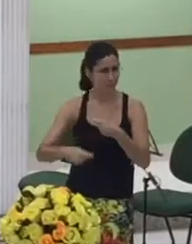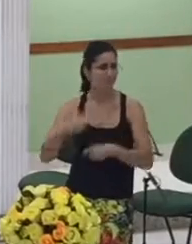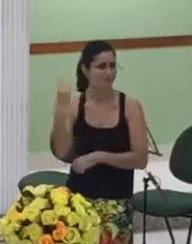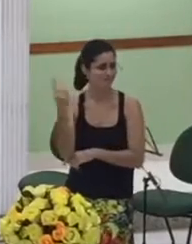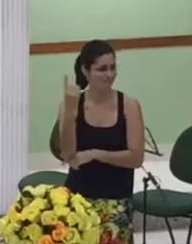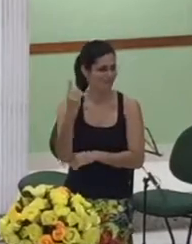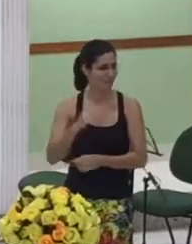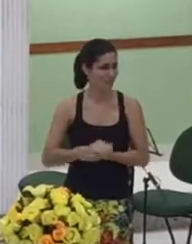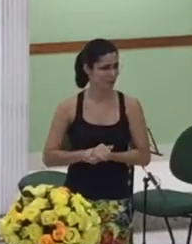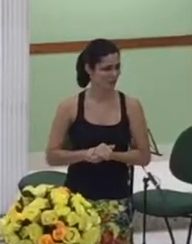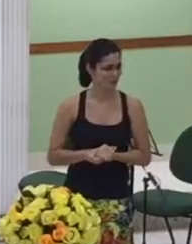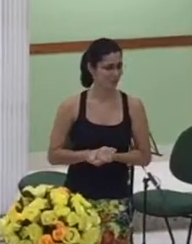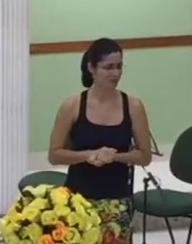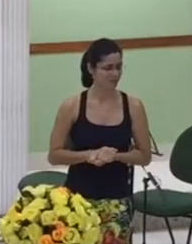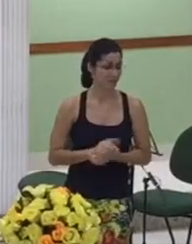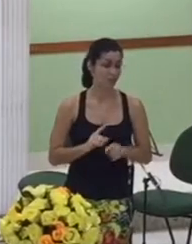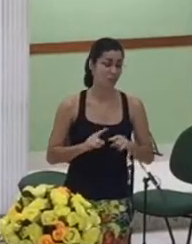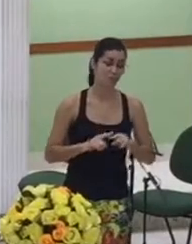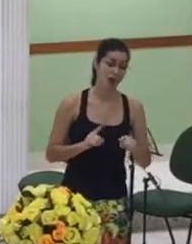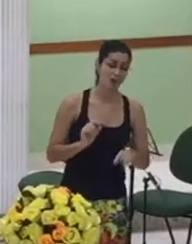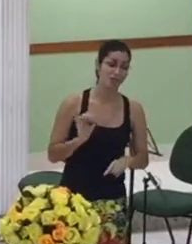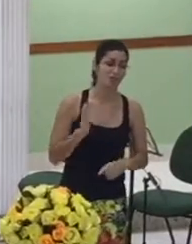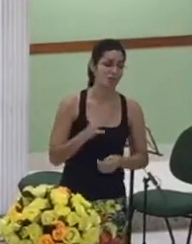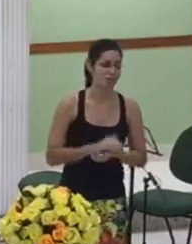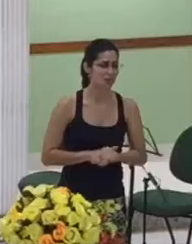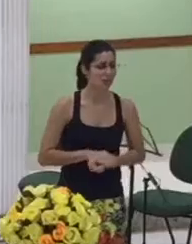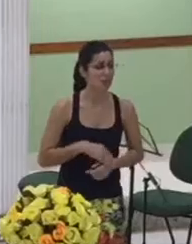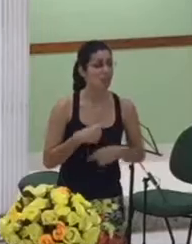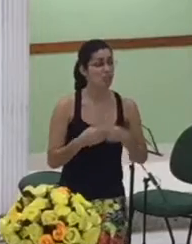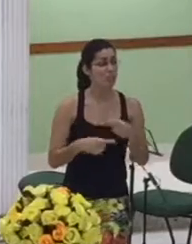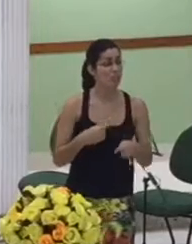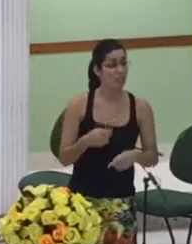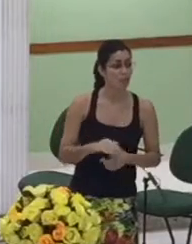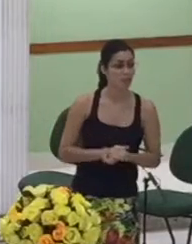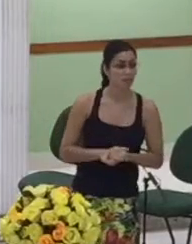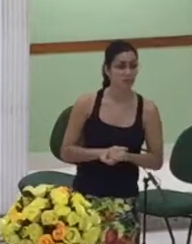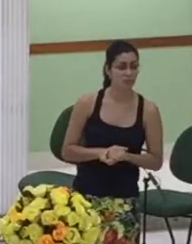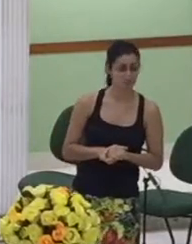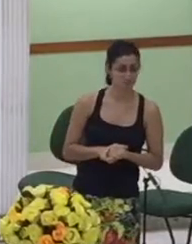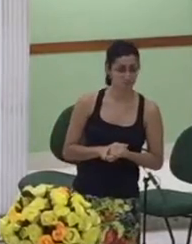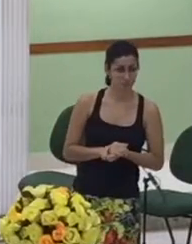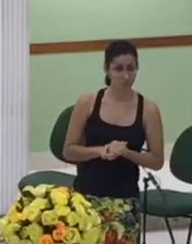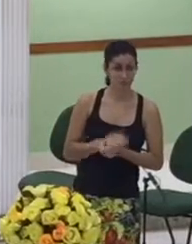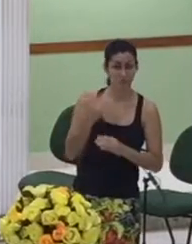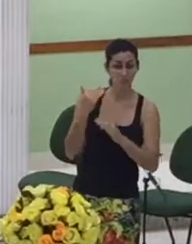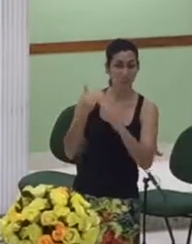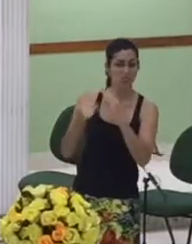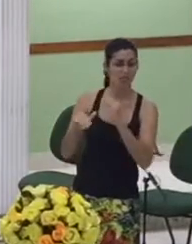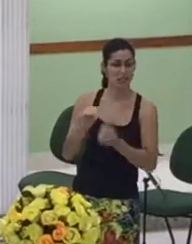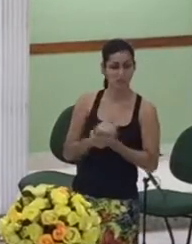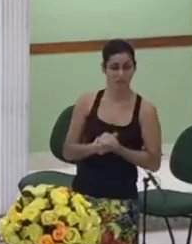presentinho para você e aí Davi fala vixi agora a casa vai cair do meu ar